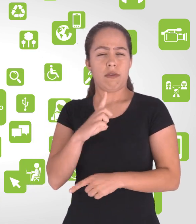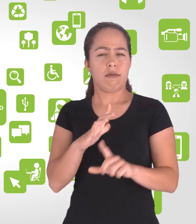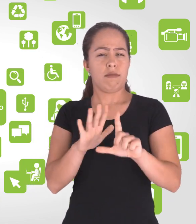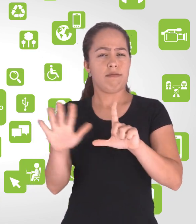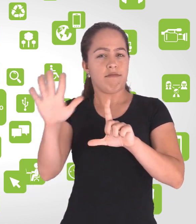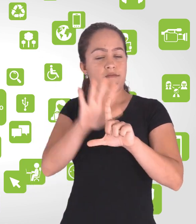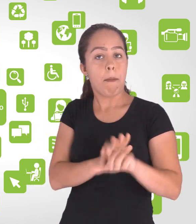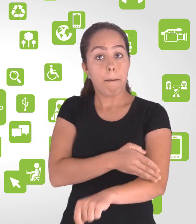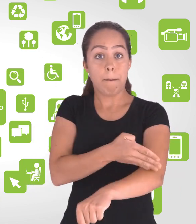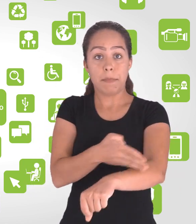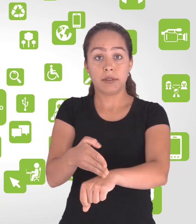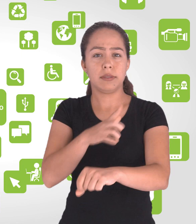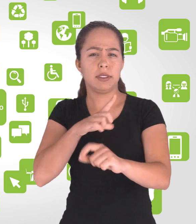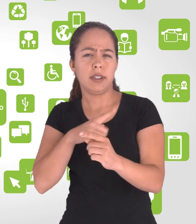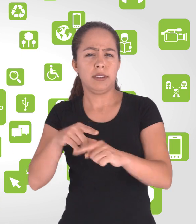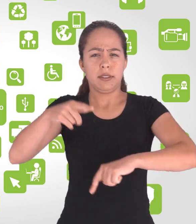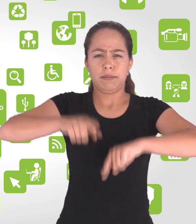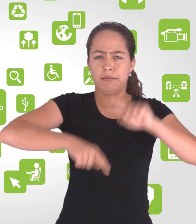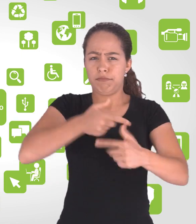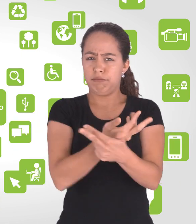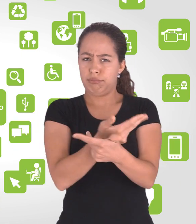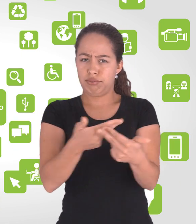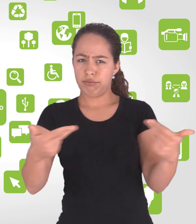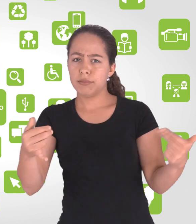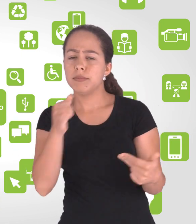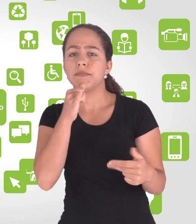Hoje vamos aprender algumas noções básicas acerca do direito.